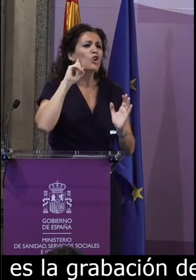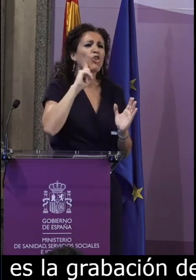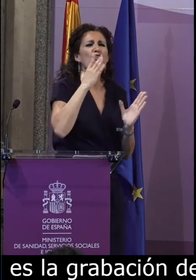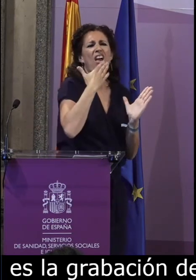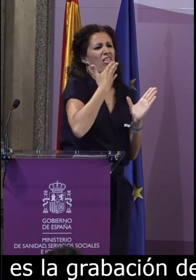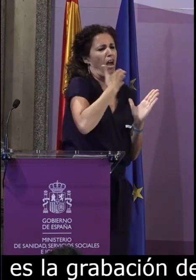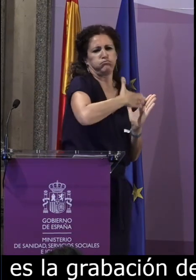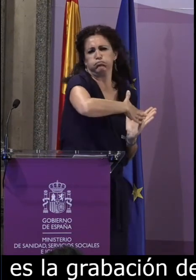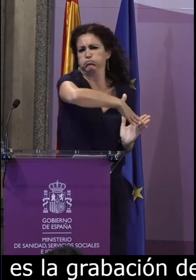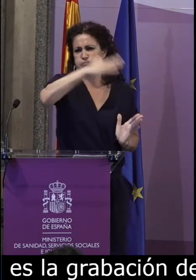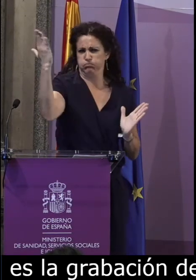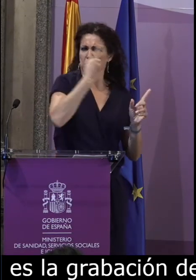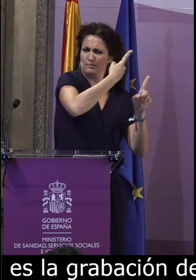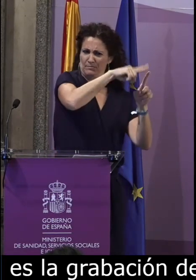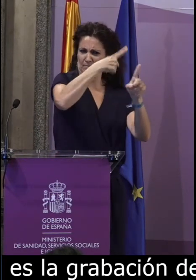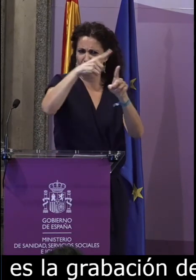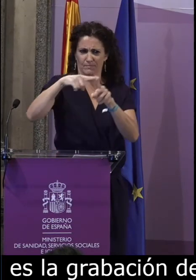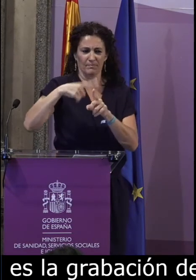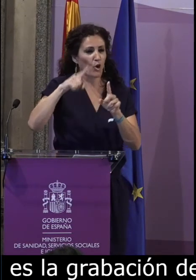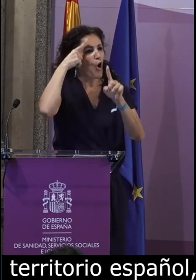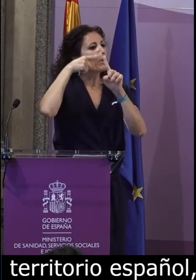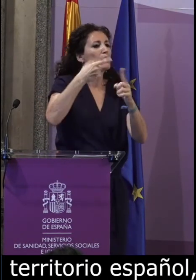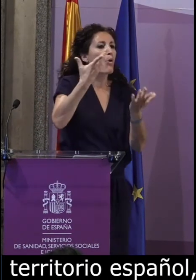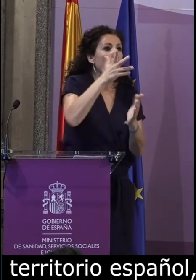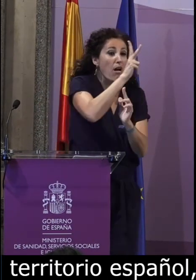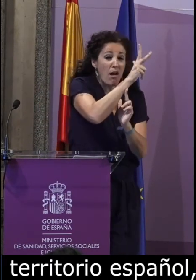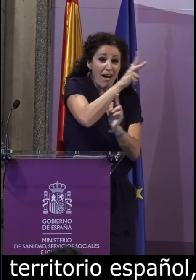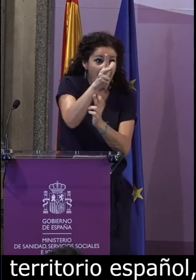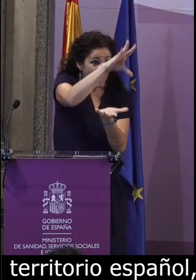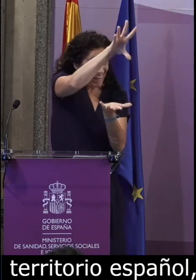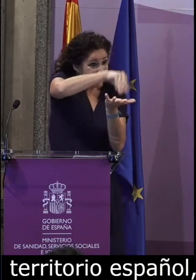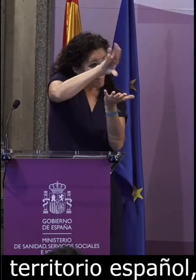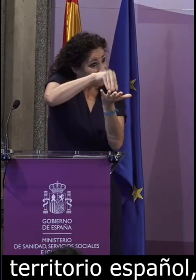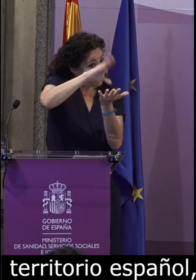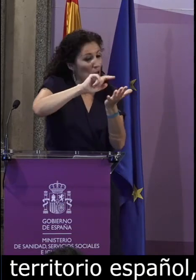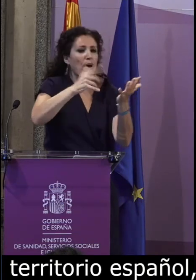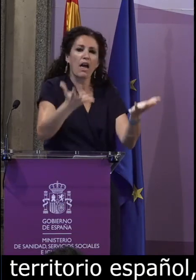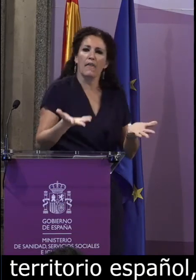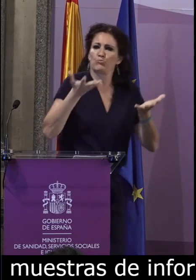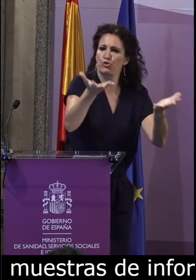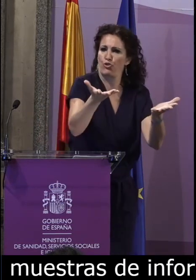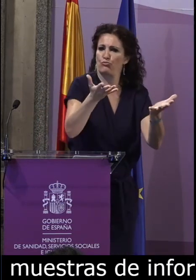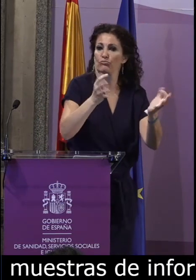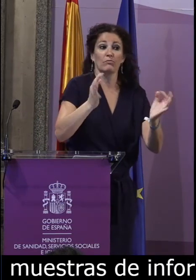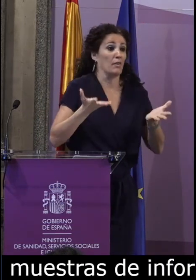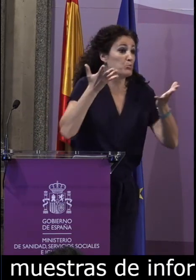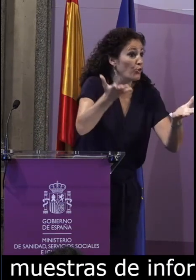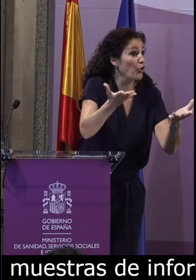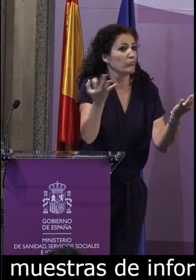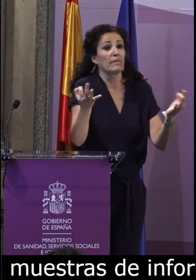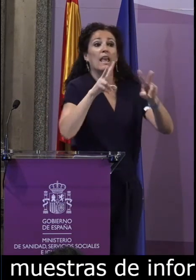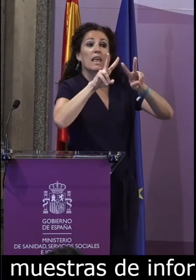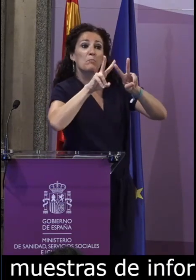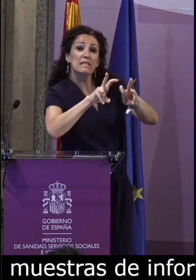diferentes muestras de informantes signantes en diferentes franjas de edad, con el objetivo de ponerlo a